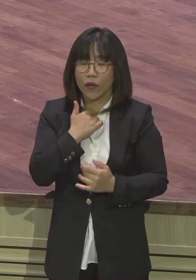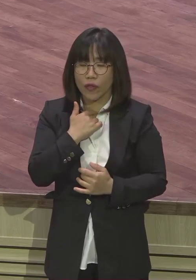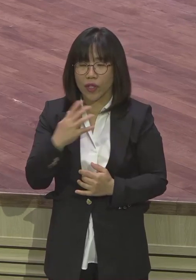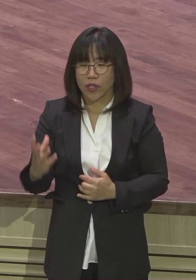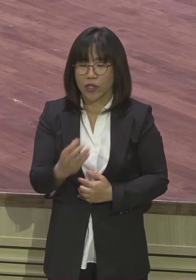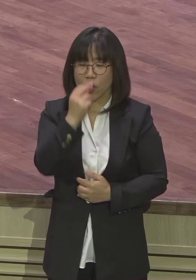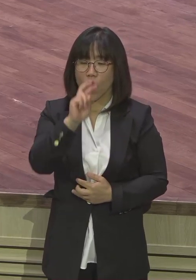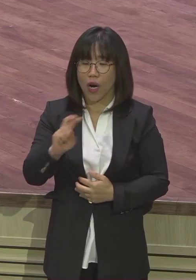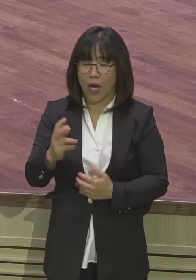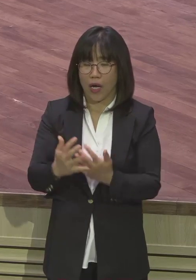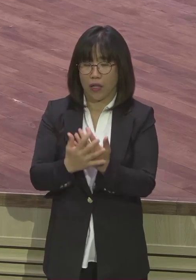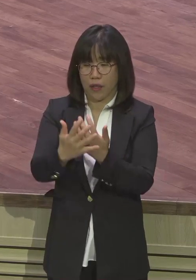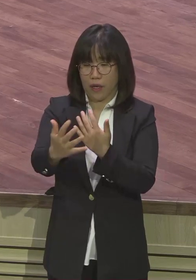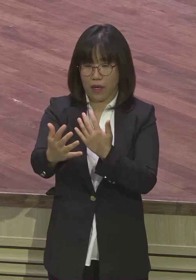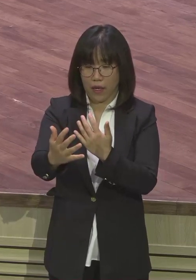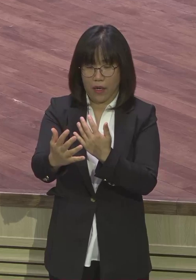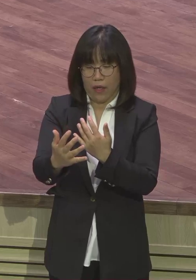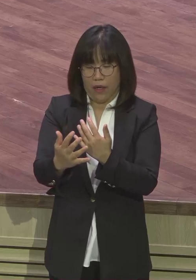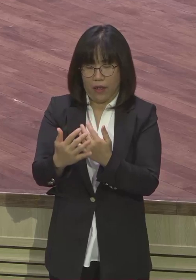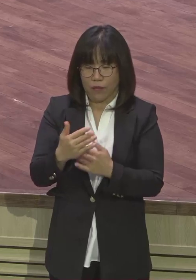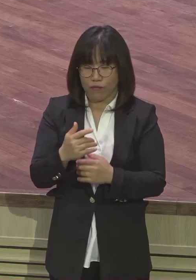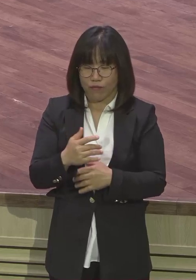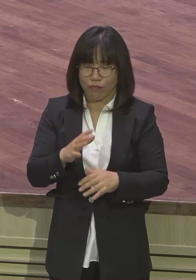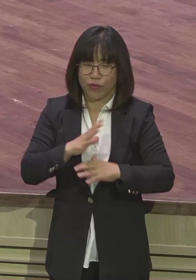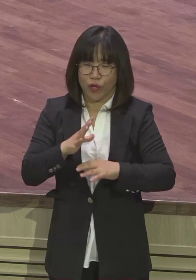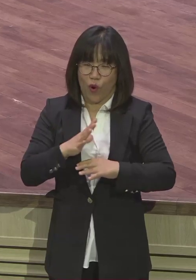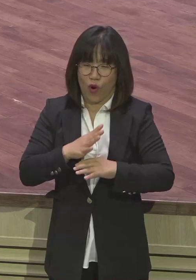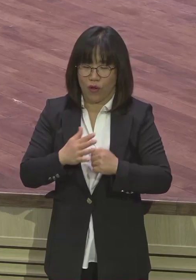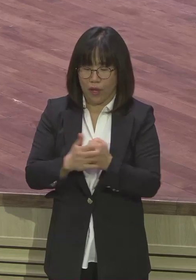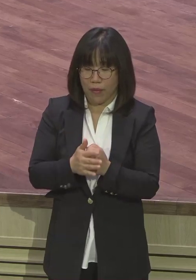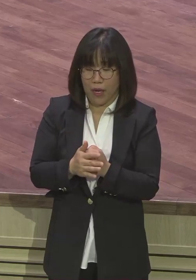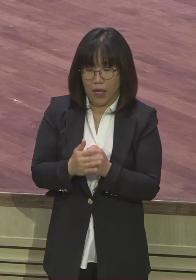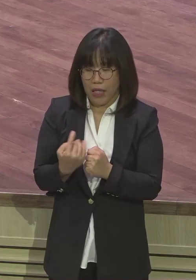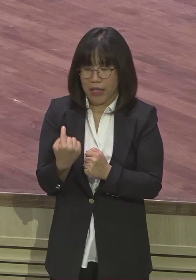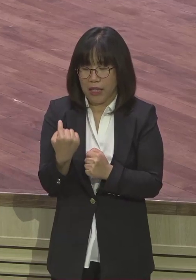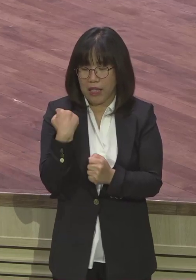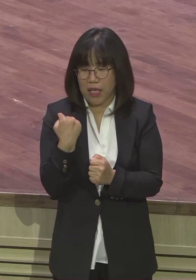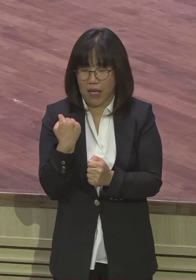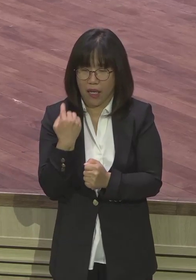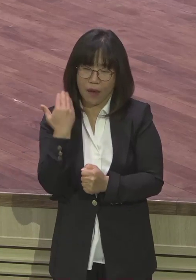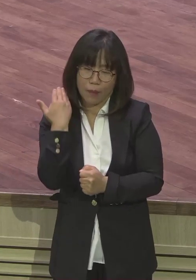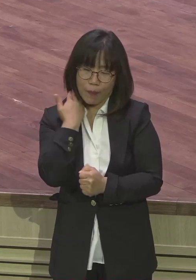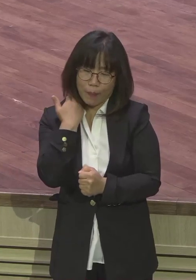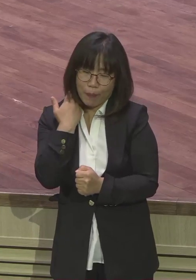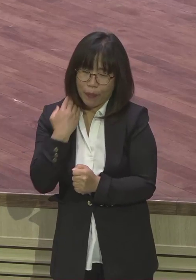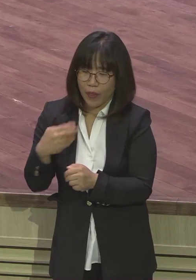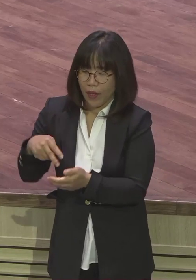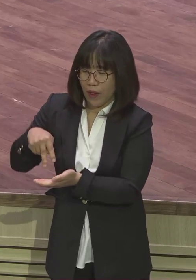오픈된다는 거 사각기도 저 뒤에 저 안 보는데 구석에 그랬던 사람이요